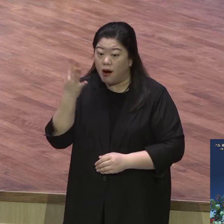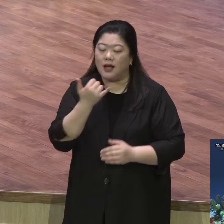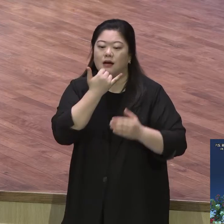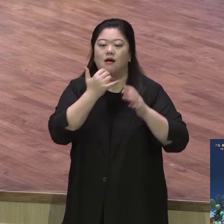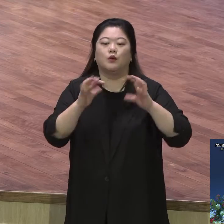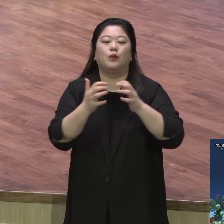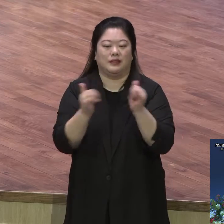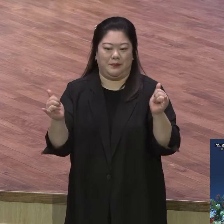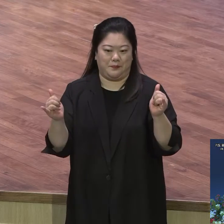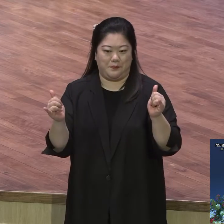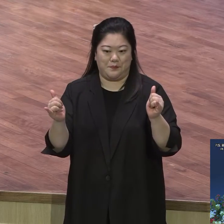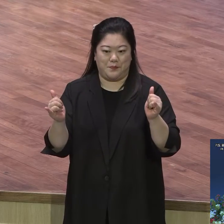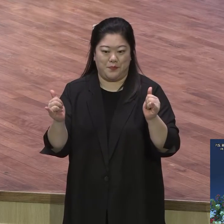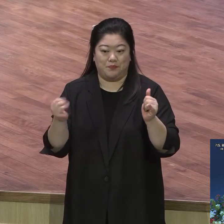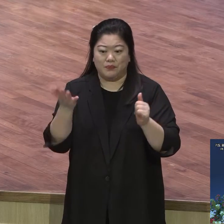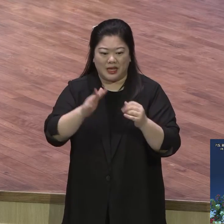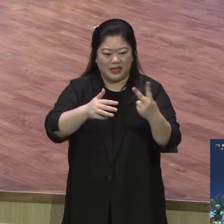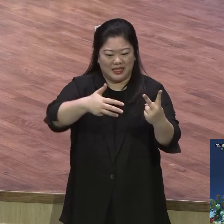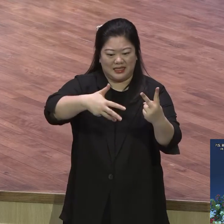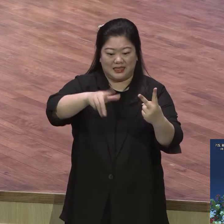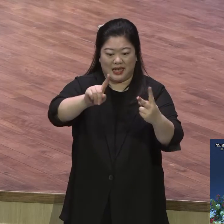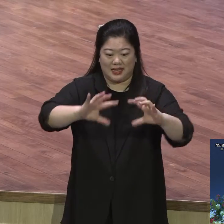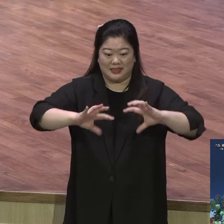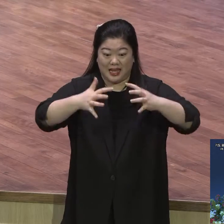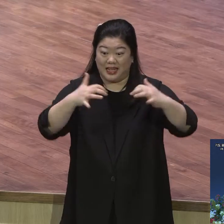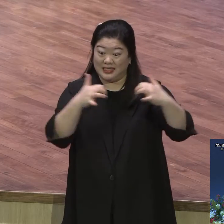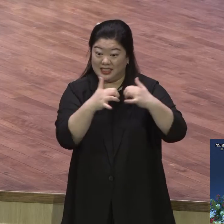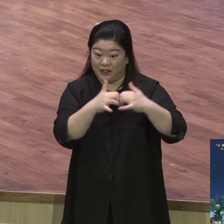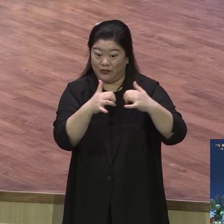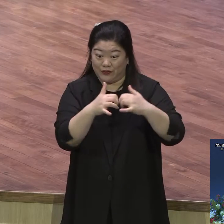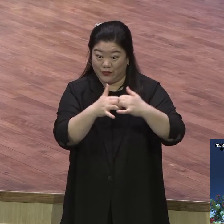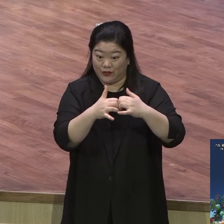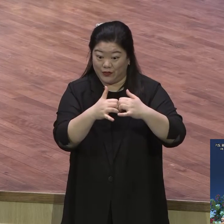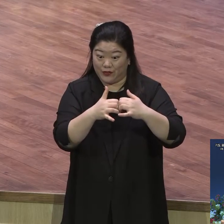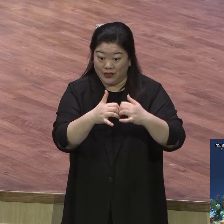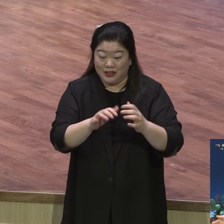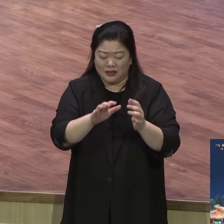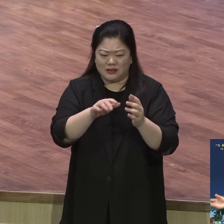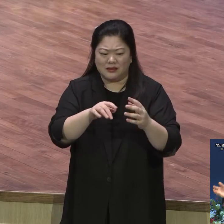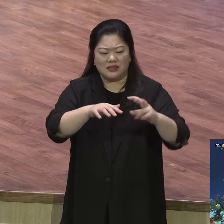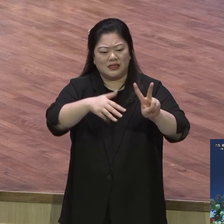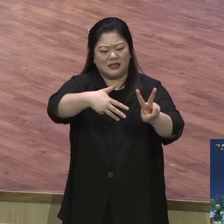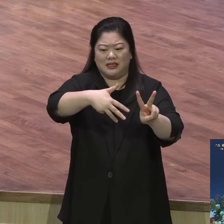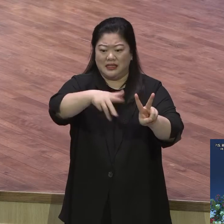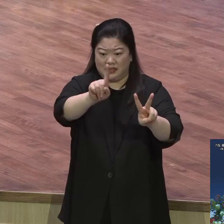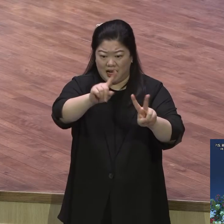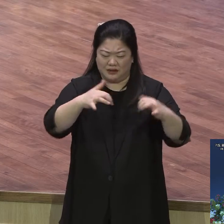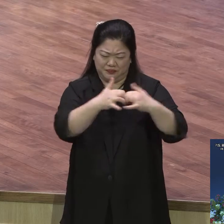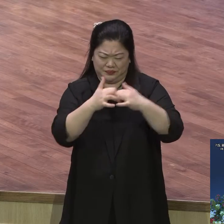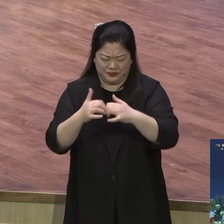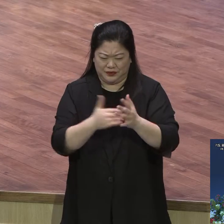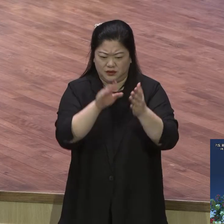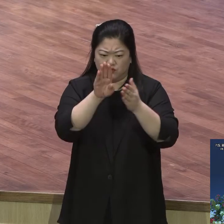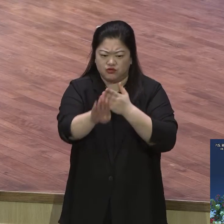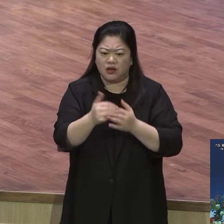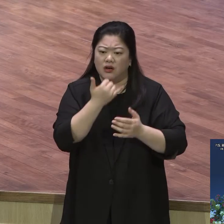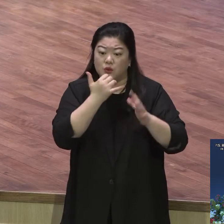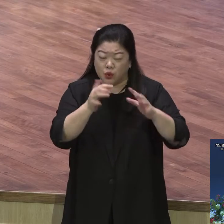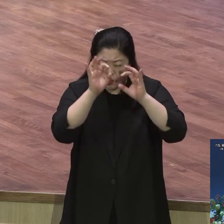대전이 이스라엘 때 영국에 가니까 고아들이 막 길거리에 막 깔려있다. 그러니까 독일 사람인데